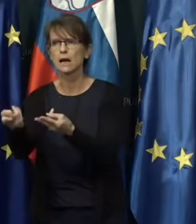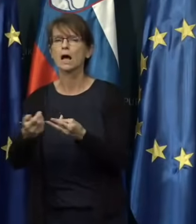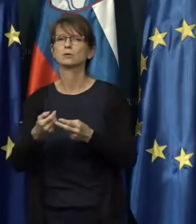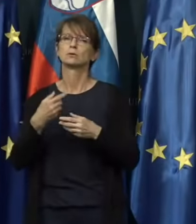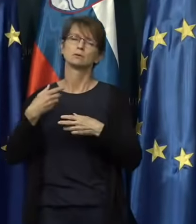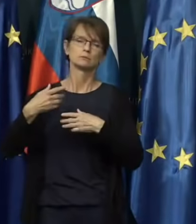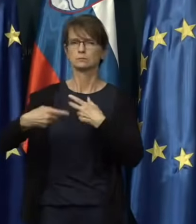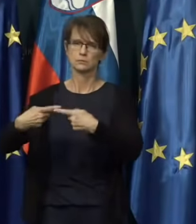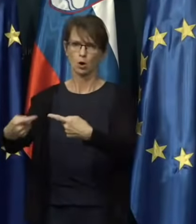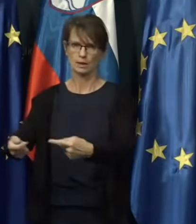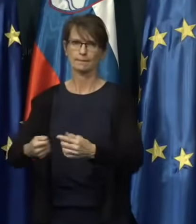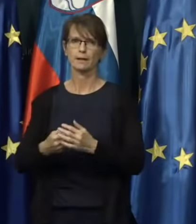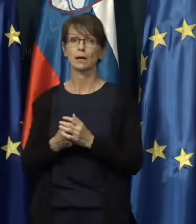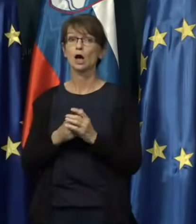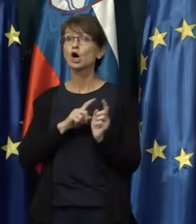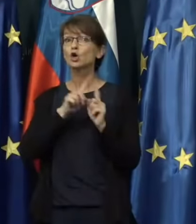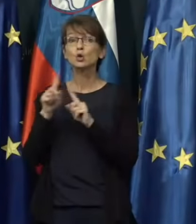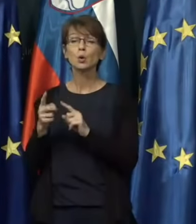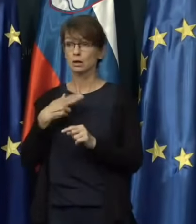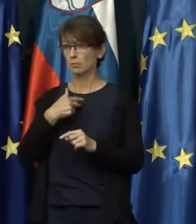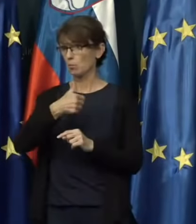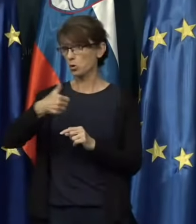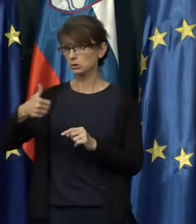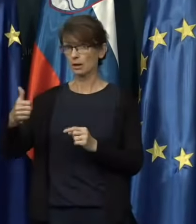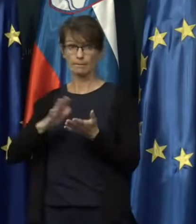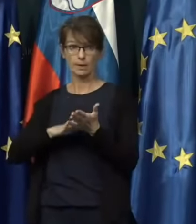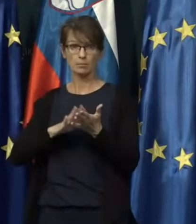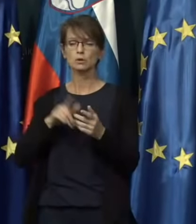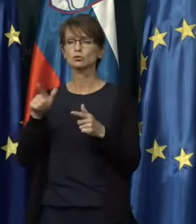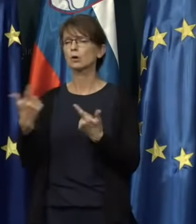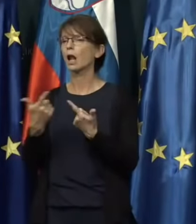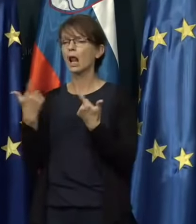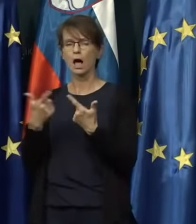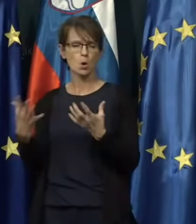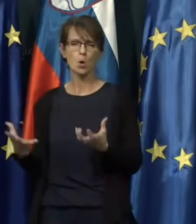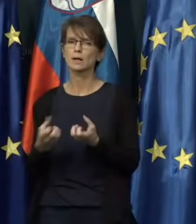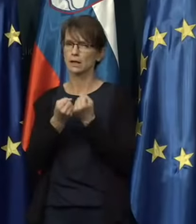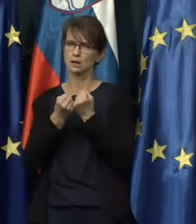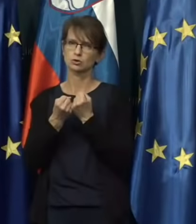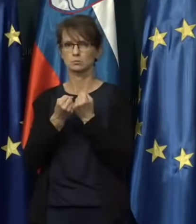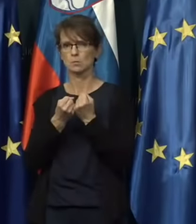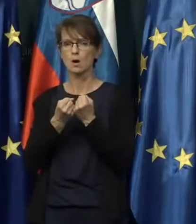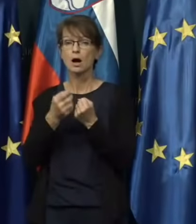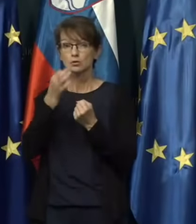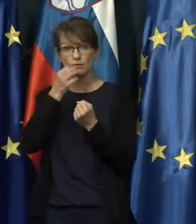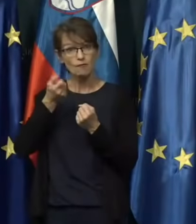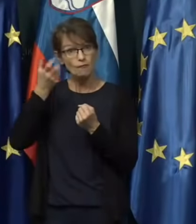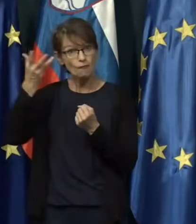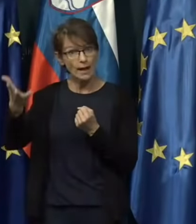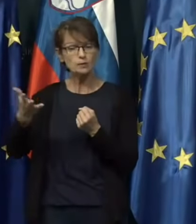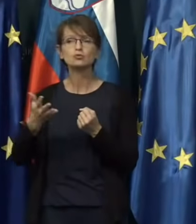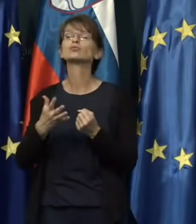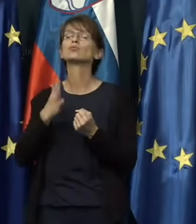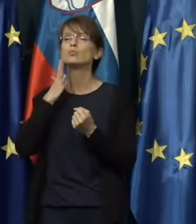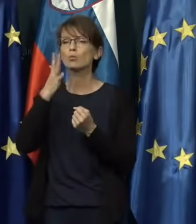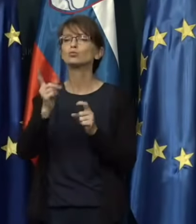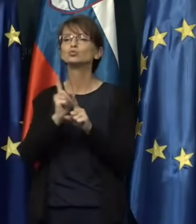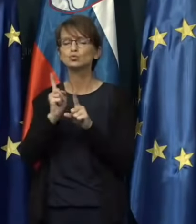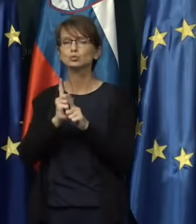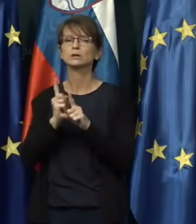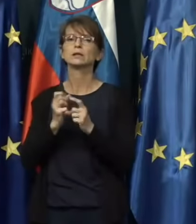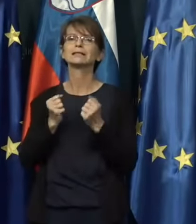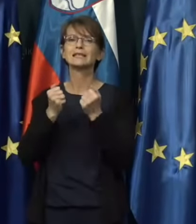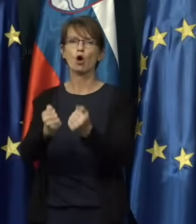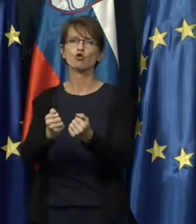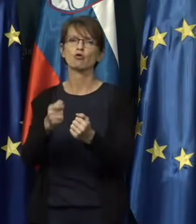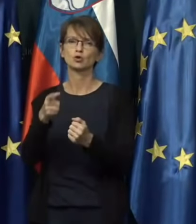Tako da, dokler se srečujemo s posameznimi primerji, seveda se jih da na nek način rešit. Če bi jih bilo več, bomo zagotovili to mesto,